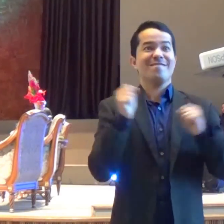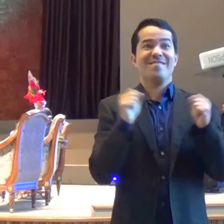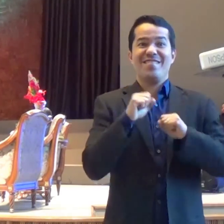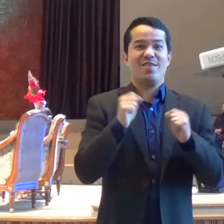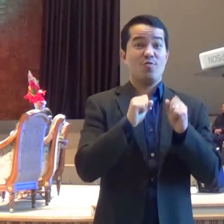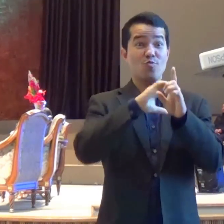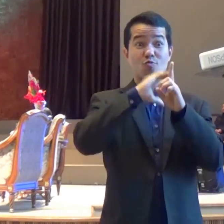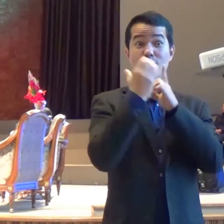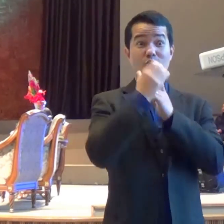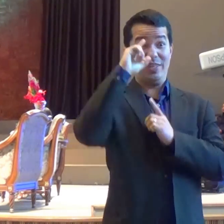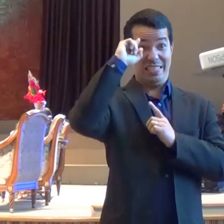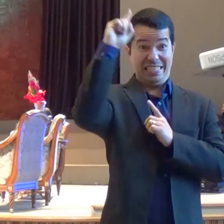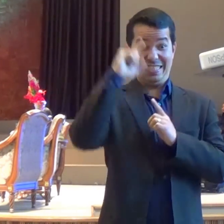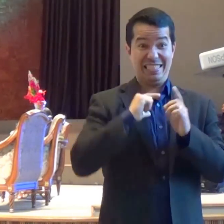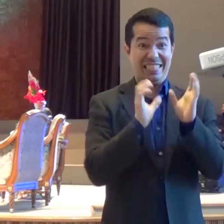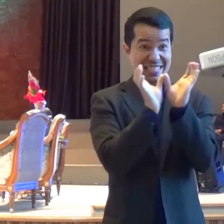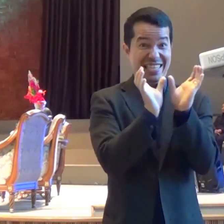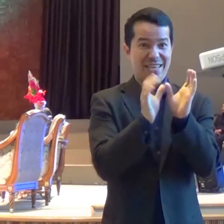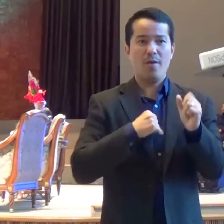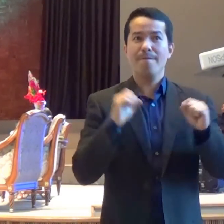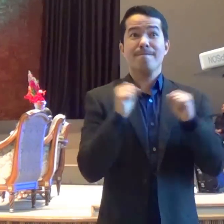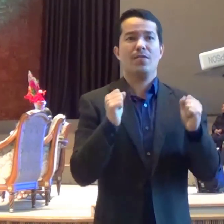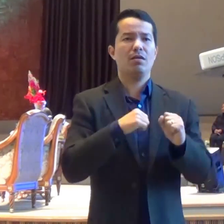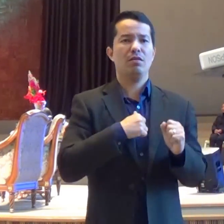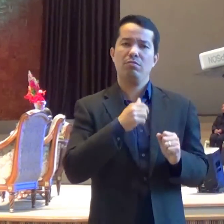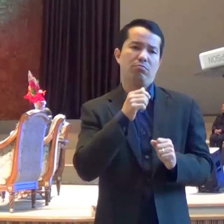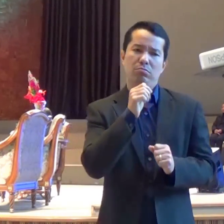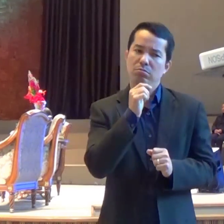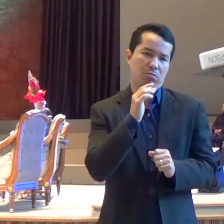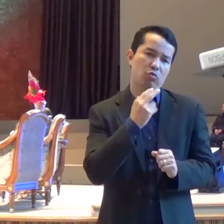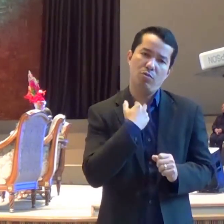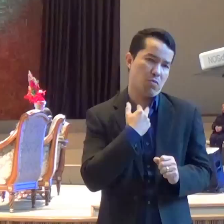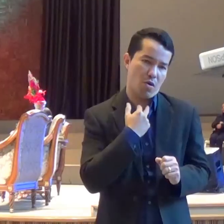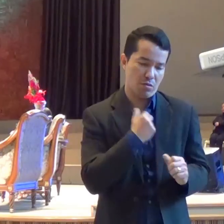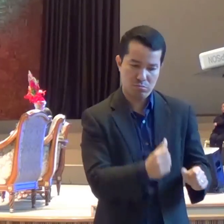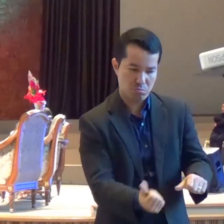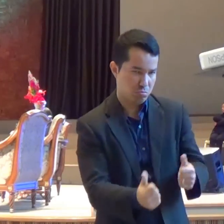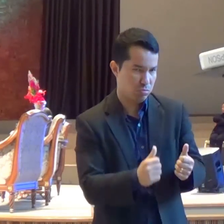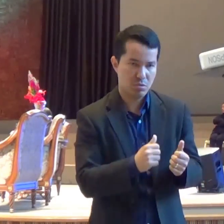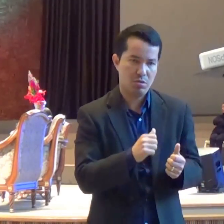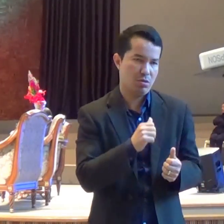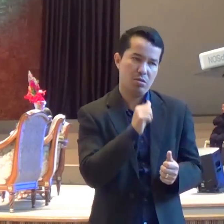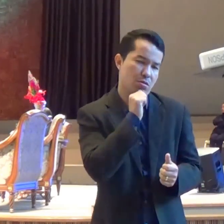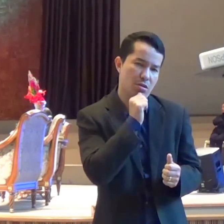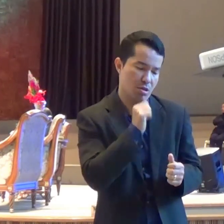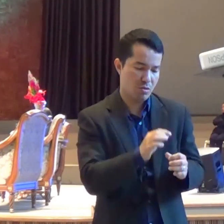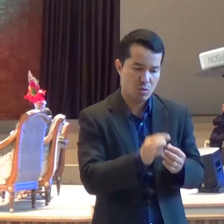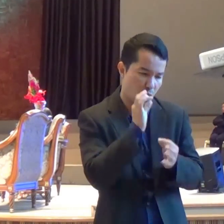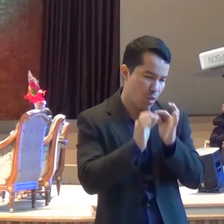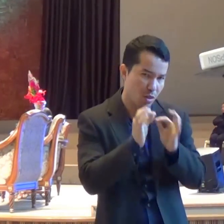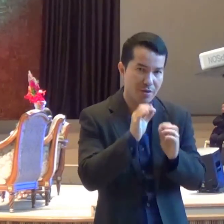ainda Porque eu não era batizado Eu ainda não tinha professado a minha fé E tal Mas eu adorava o culto de ceia